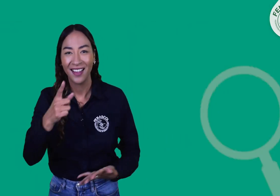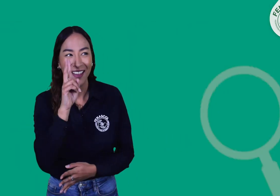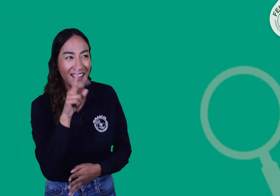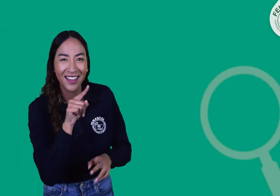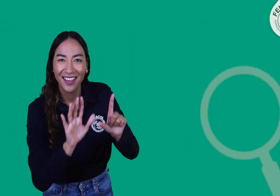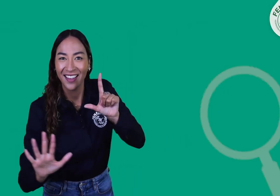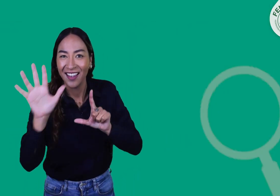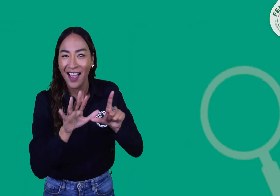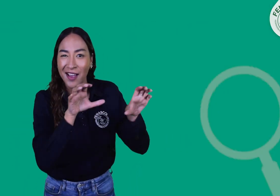¿Vieron la escenificación?